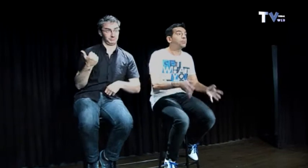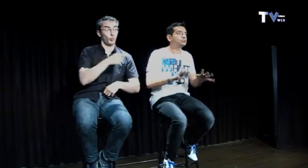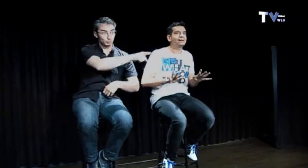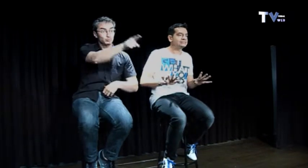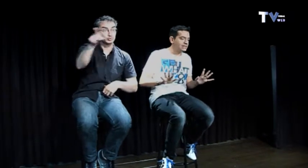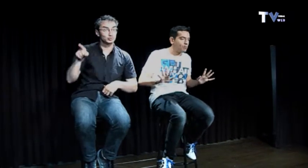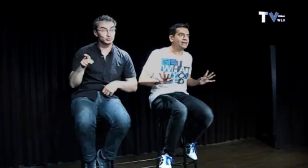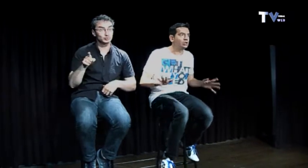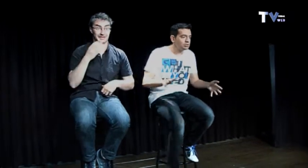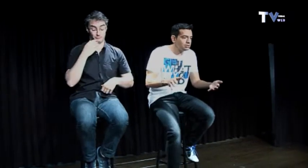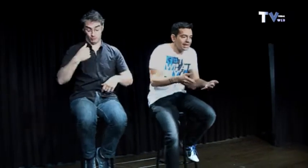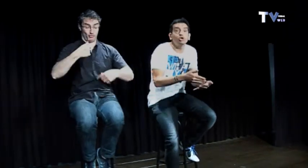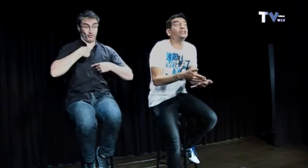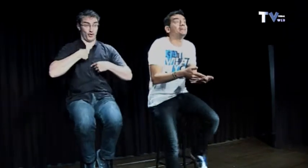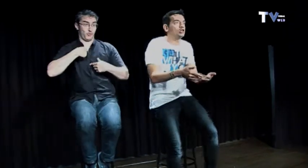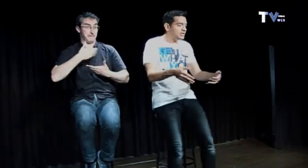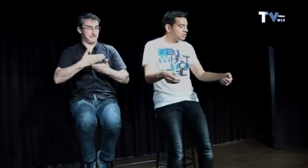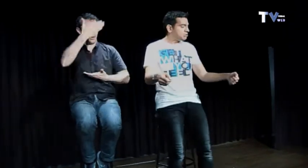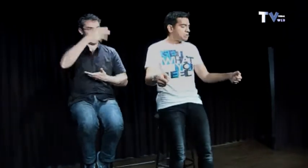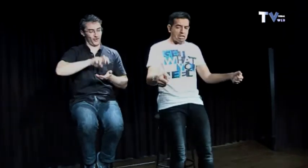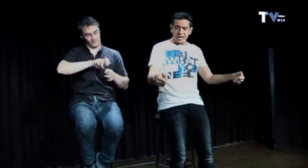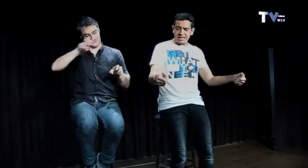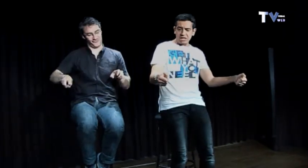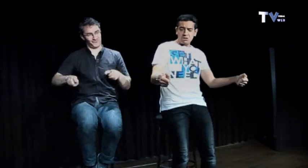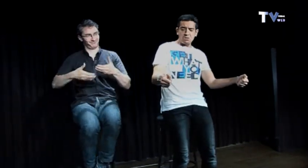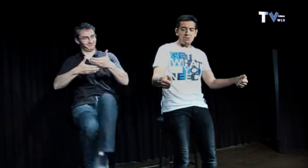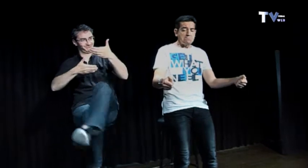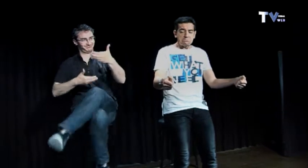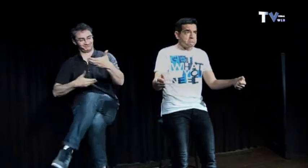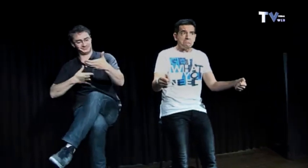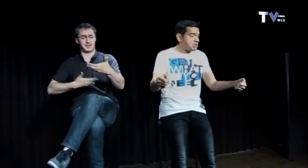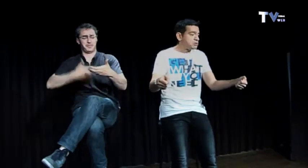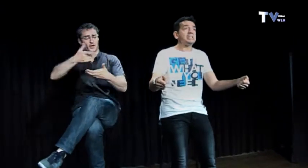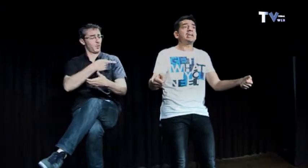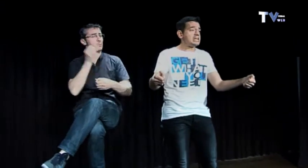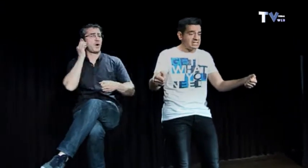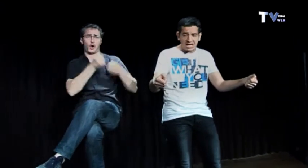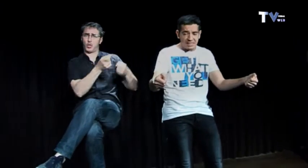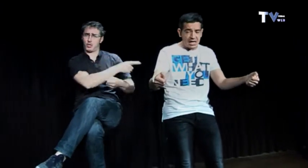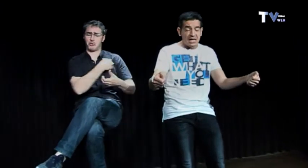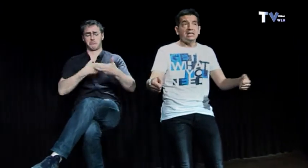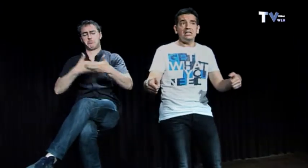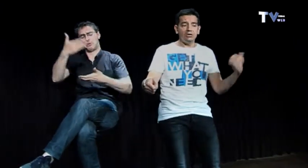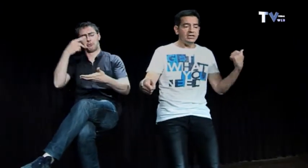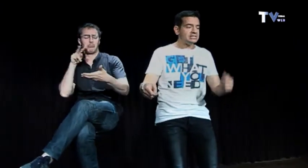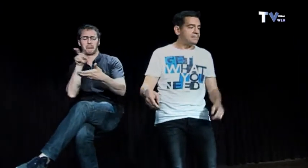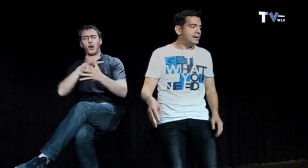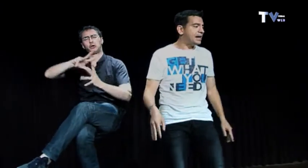mejor pues vas de copiloto ahí con el periódico leyendo no te enteras de nada y hoy es que para